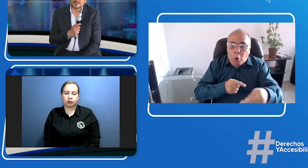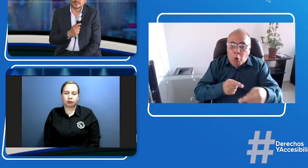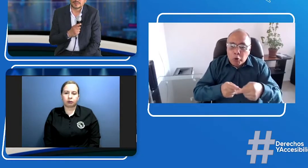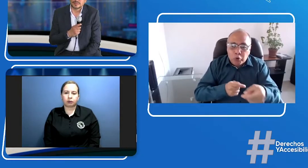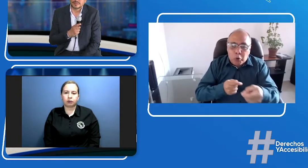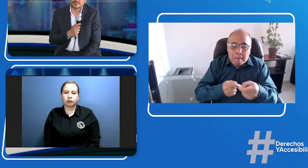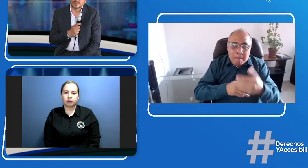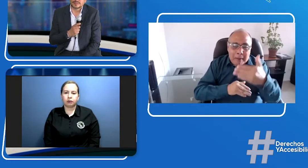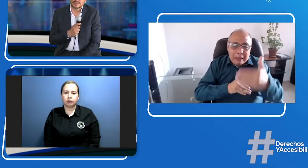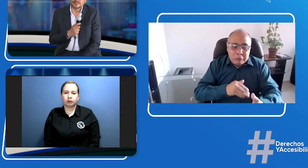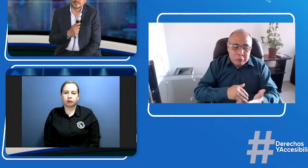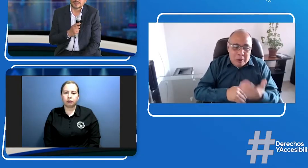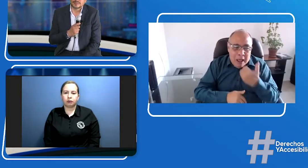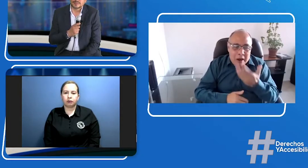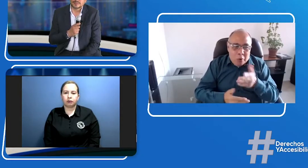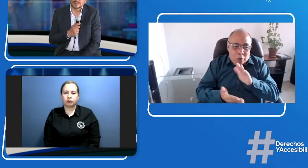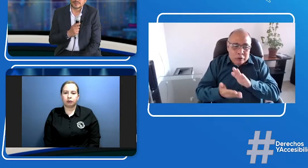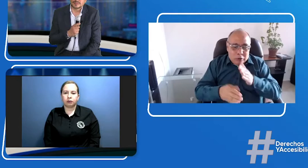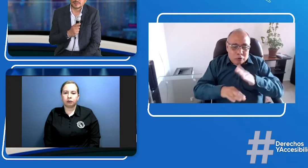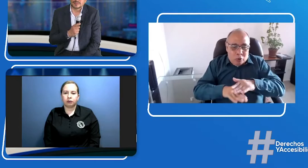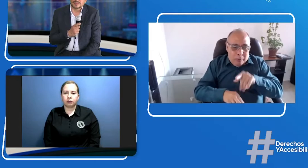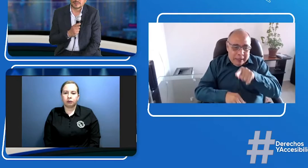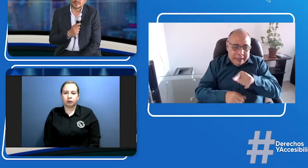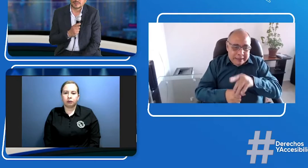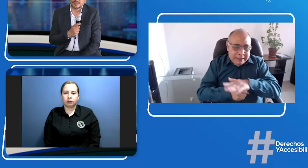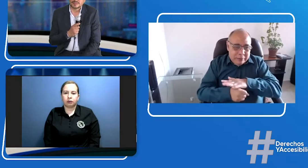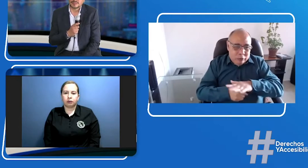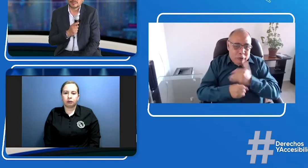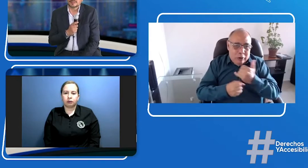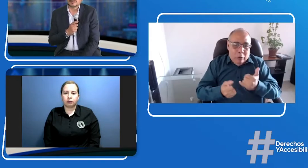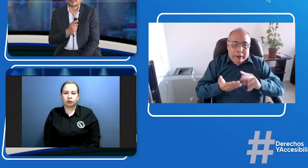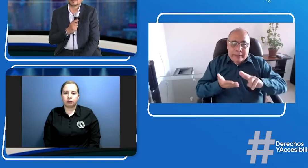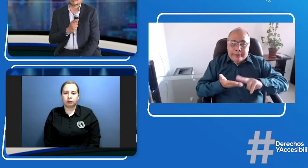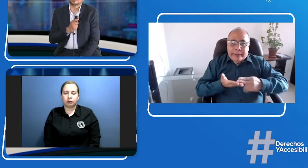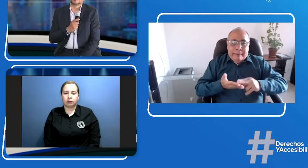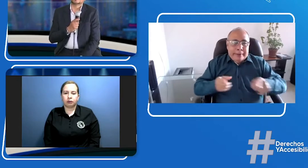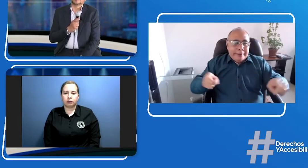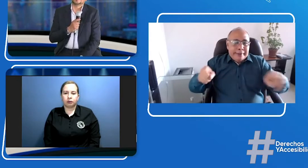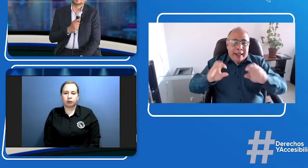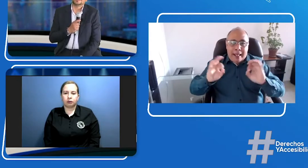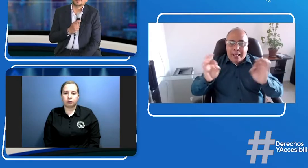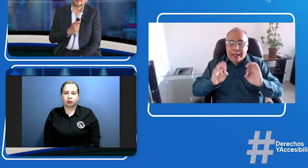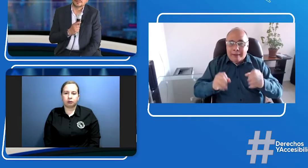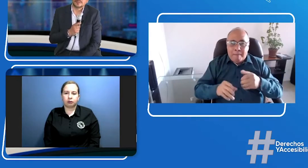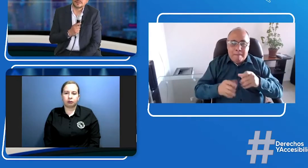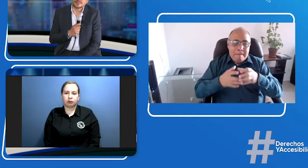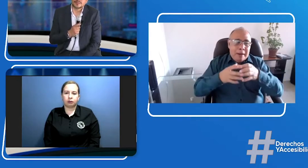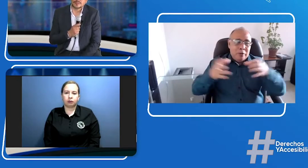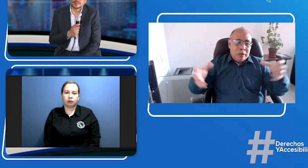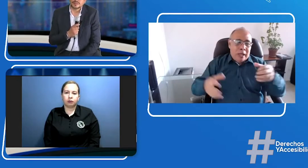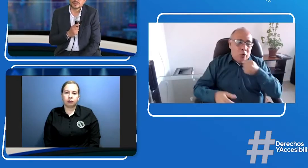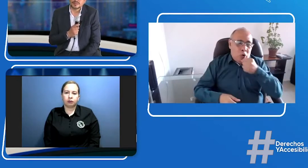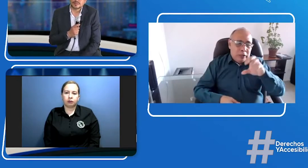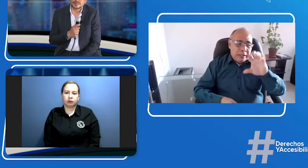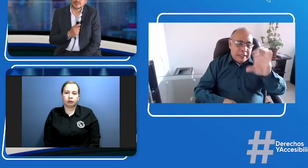emergencia sanitaria generada por la COVID sino que es un tema de derechos y que pues se pueda ver de qué manera se hace